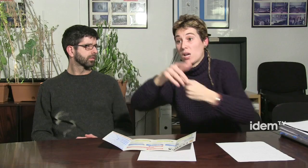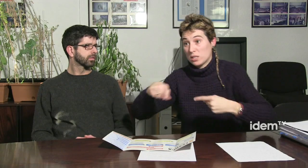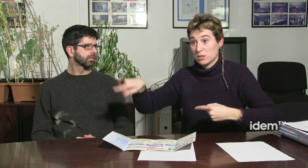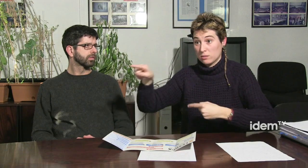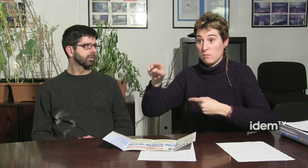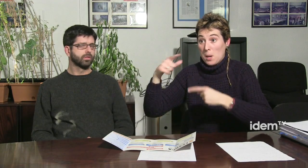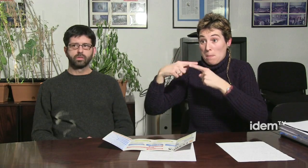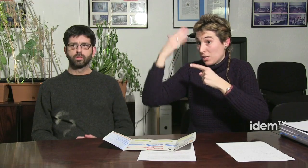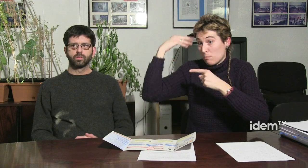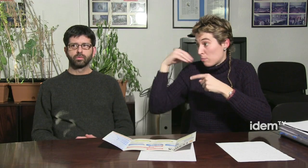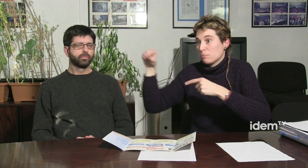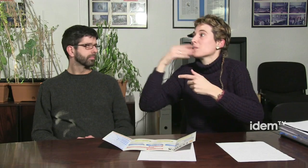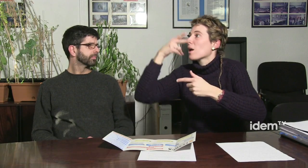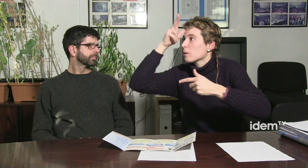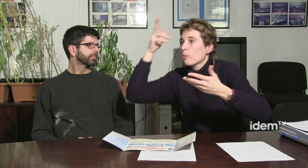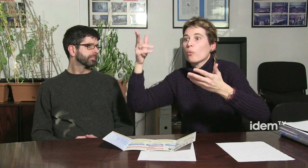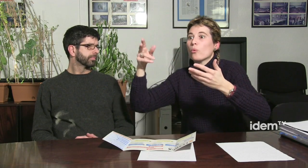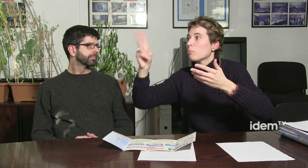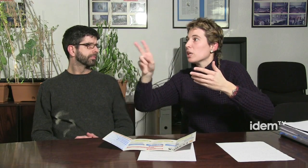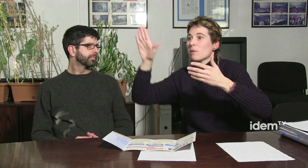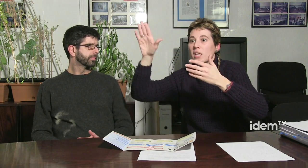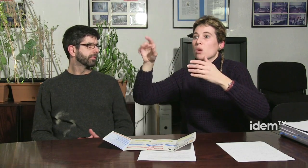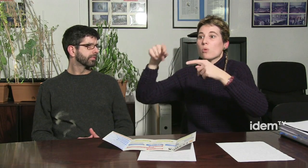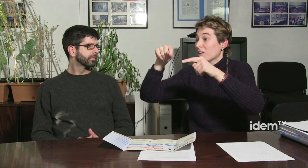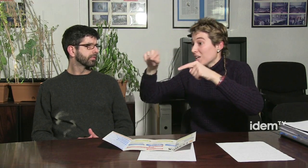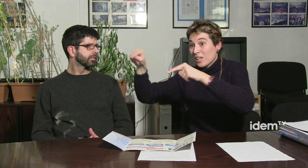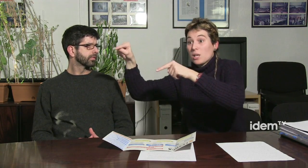Barcelona és grandíssim, però després també hi ha les, no què sé, estan Ripoll,